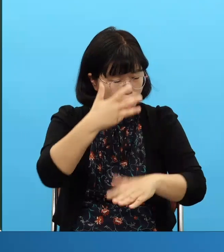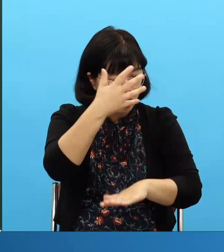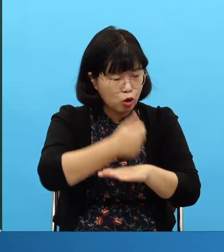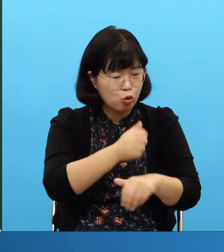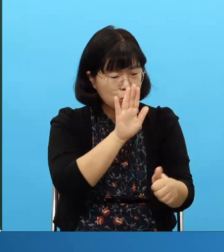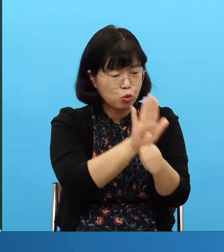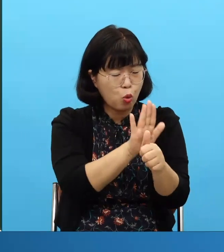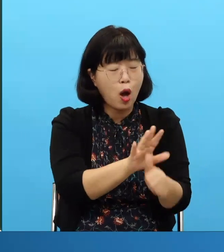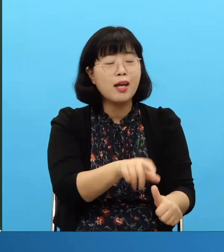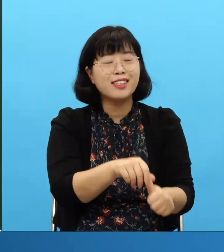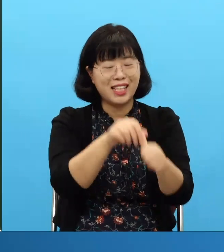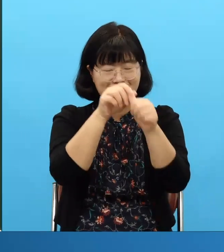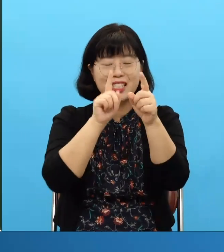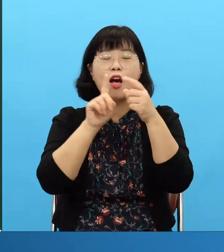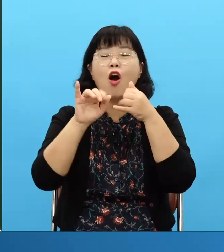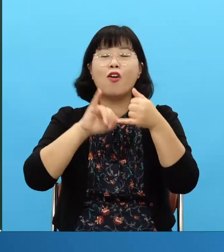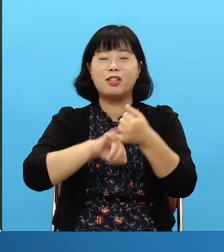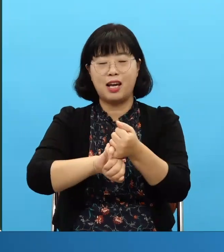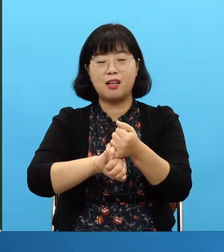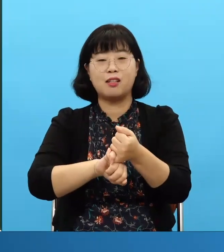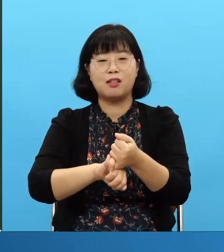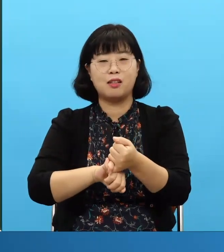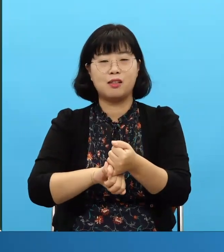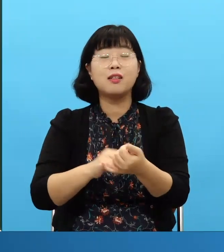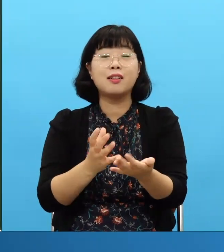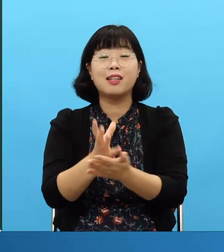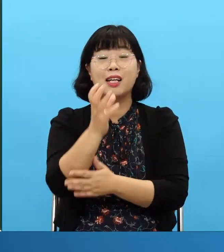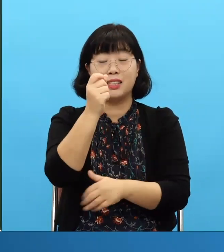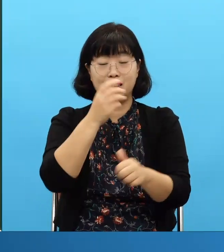Esa palabra del pacto concreto que salva el pasado y el día de hoy